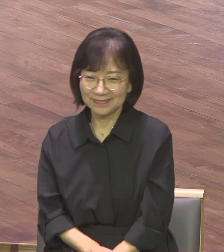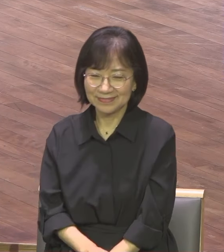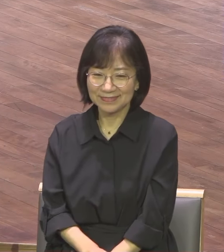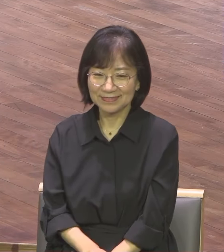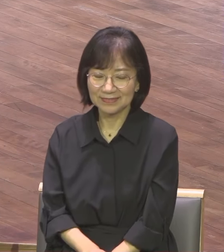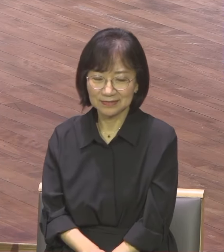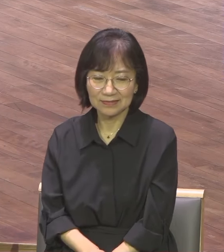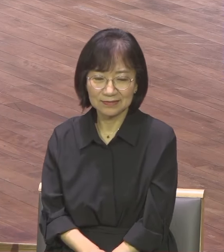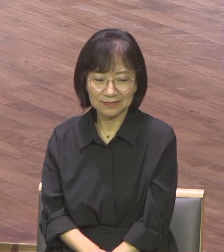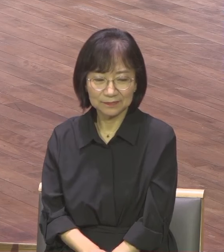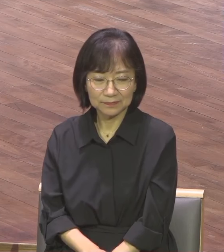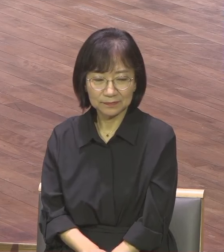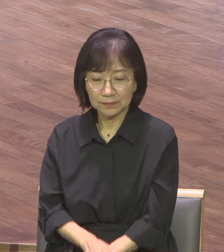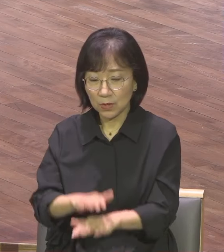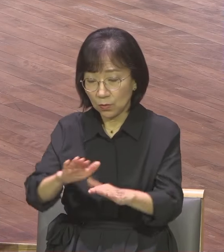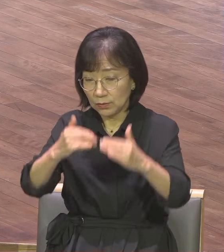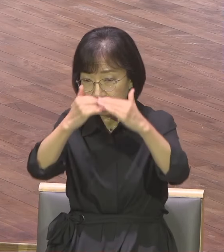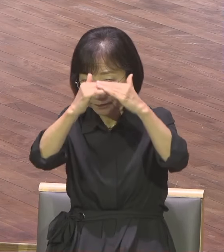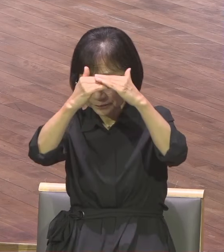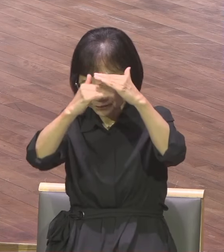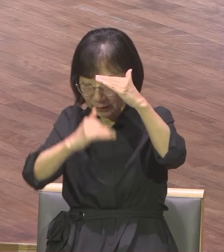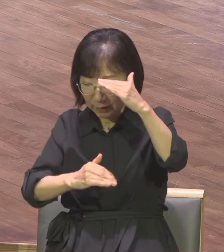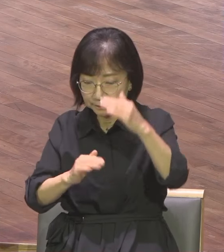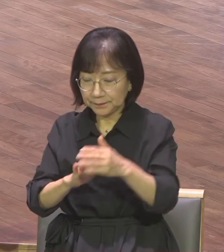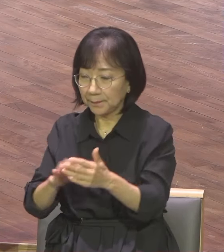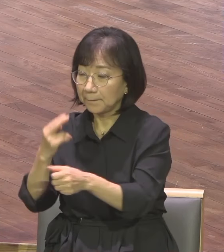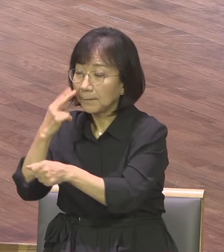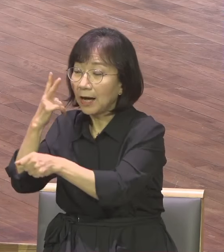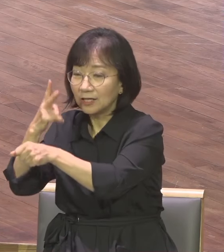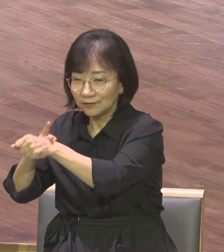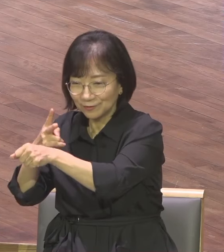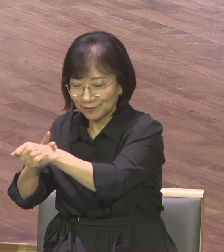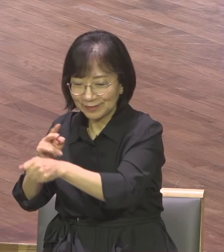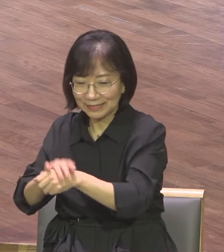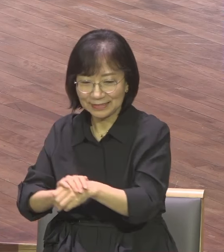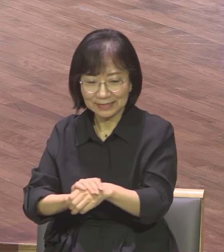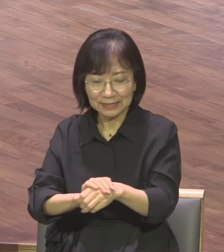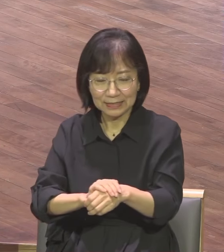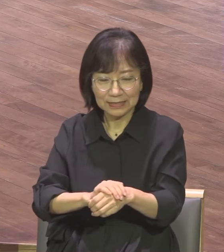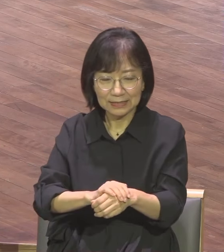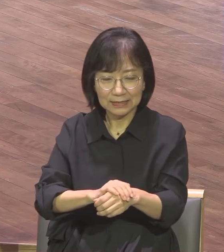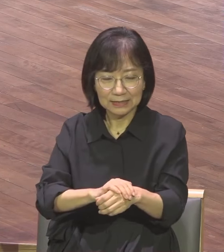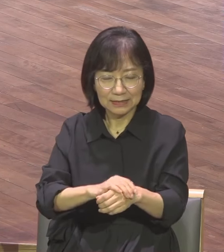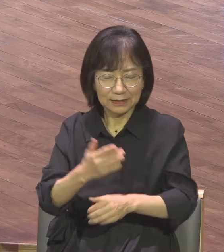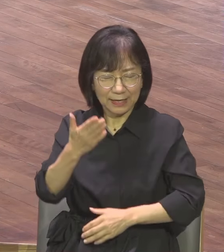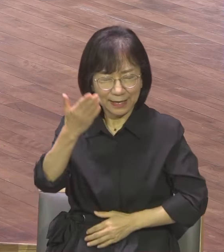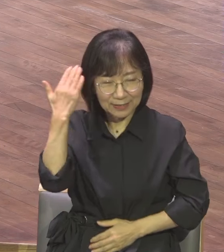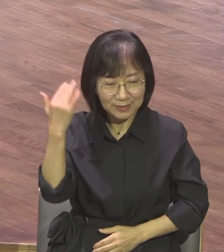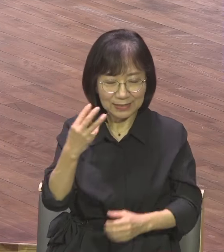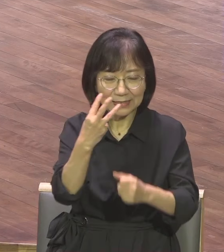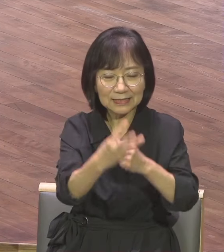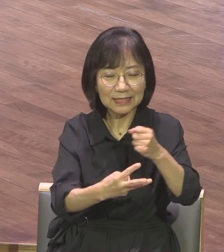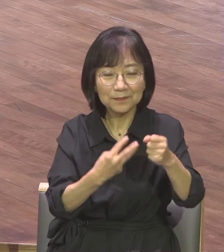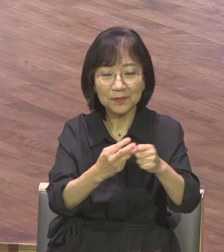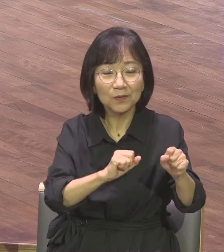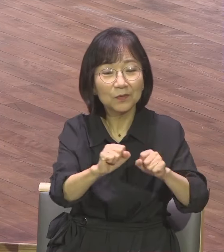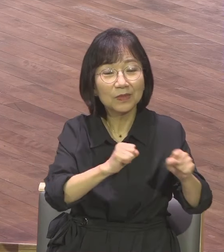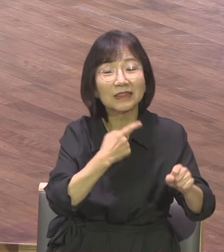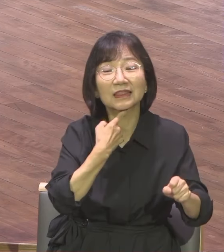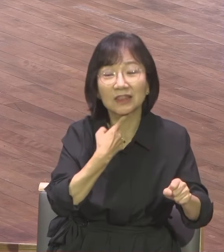오늘 본문의 말씀은 바울이 3년 동안 사역했던 예배소 사역을 마치고 에디 58년에 드디어